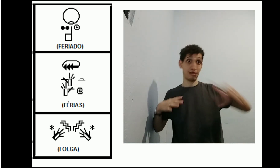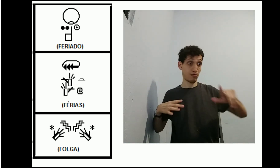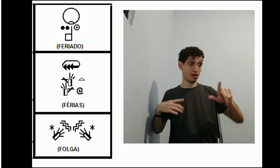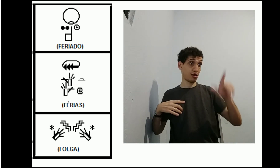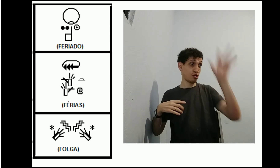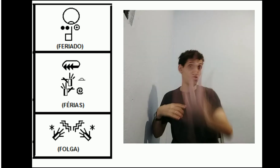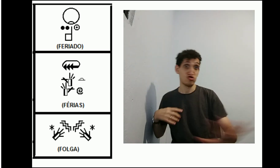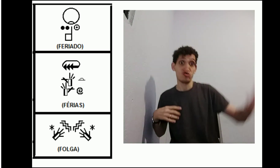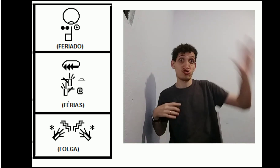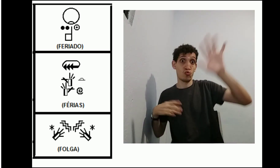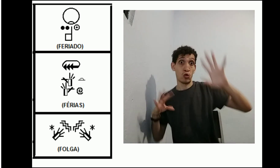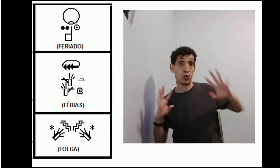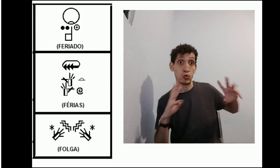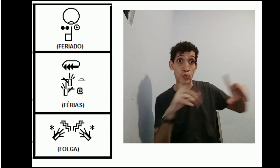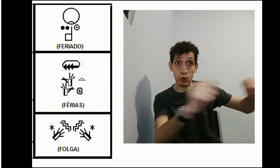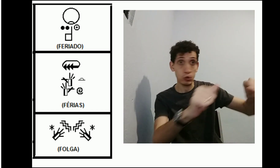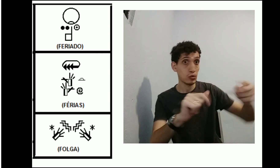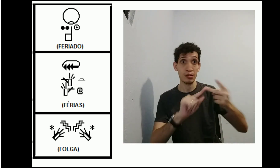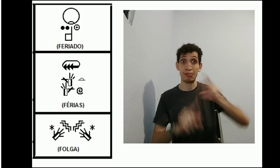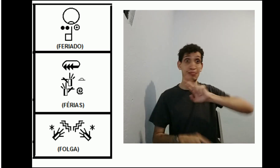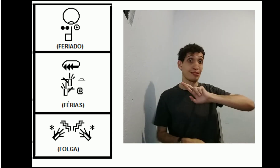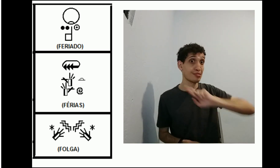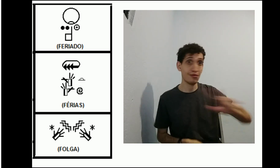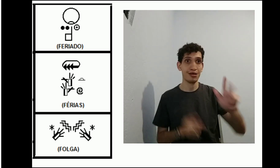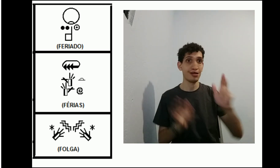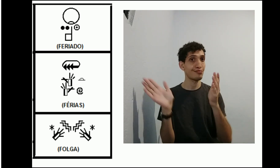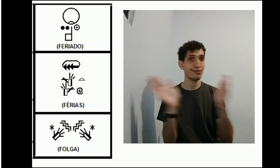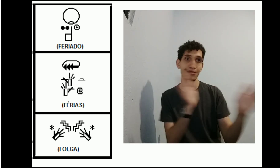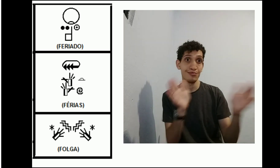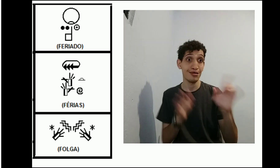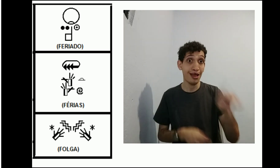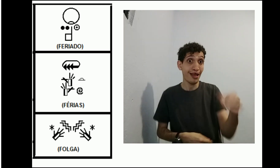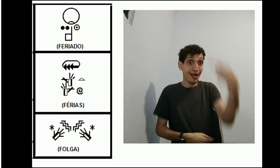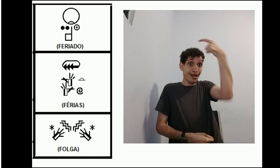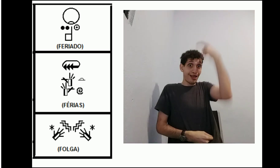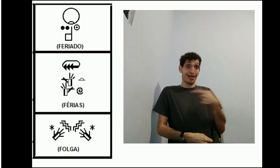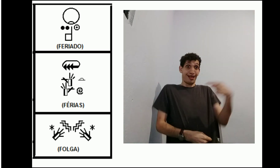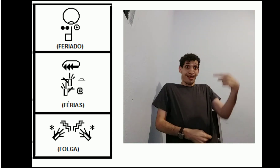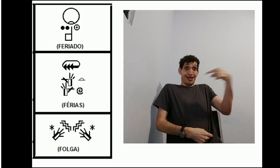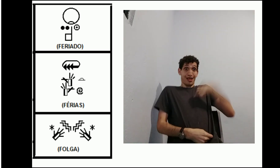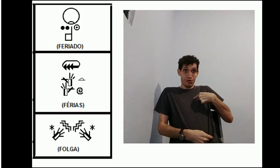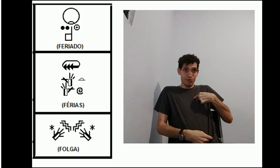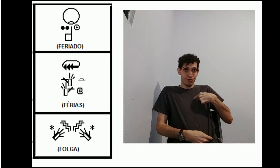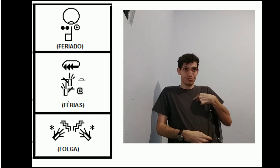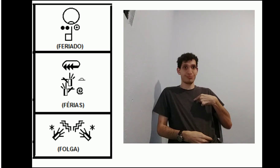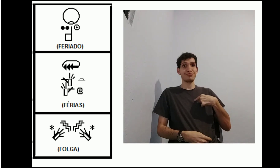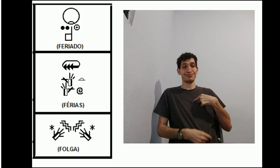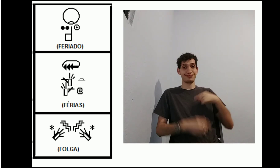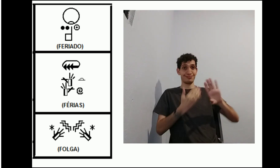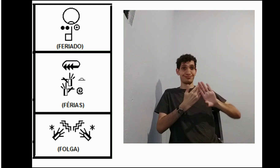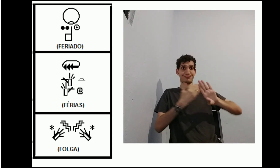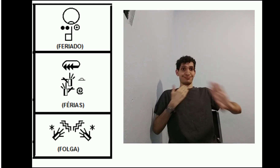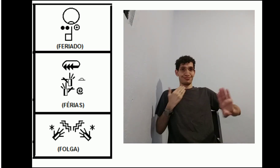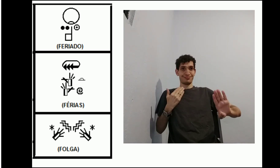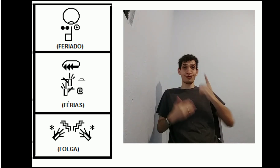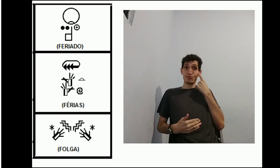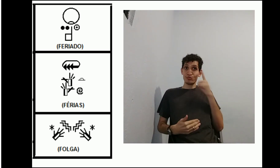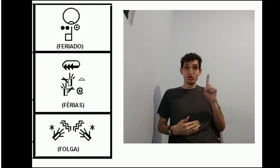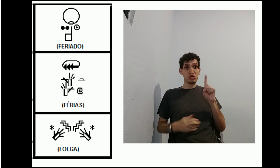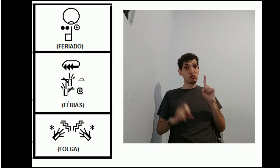Tá bom? Não é que todo mundo está tendo ao mesmo tempo. Não. É uma pessoa em si, no qual,